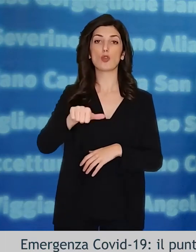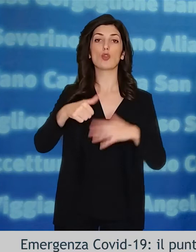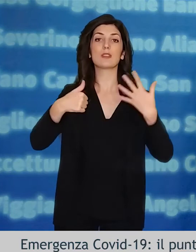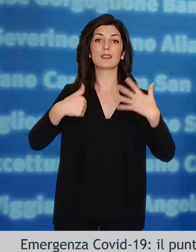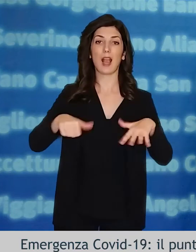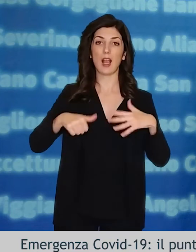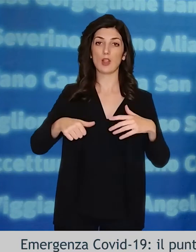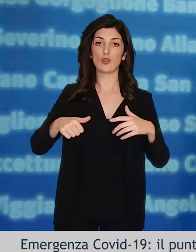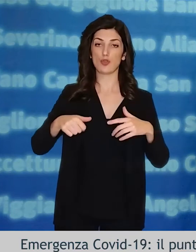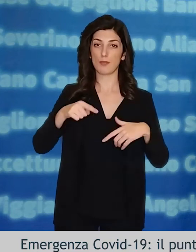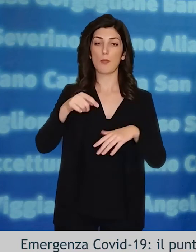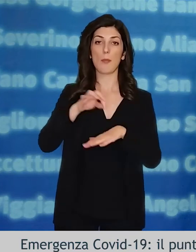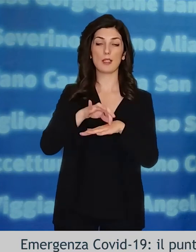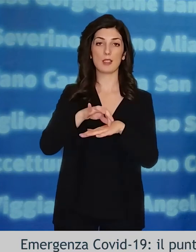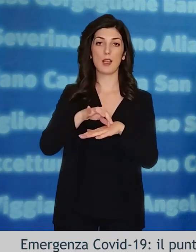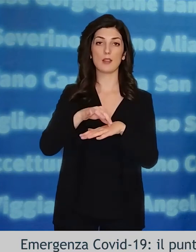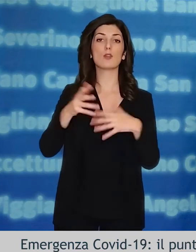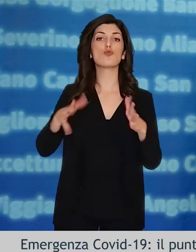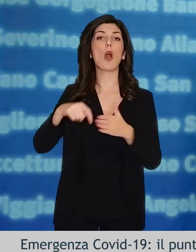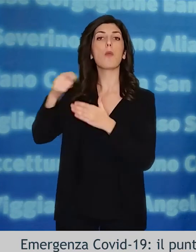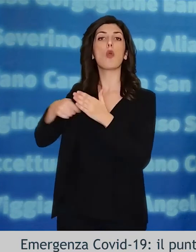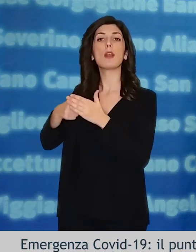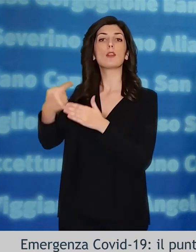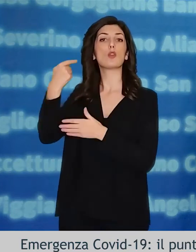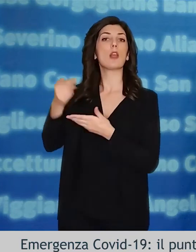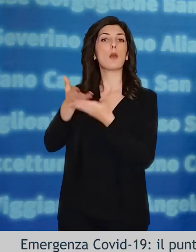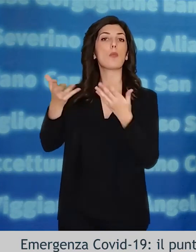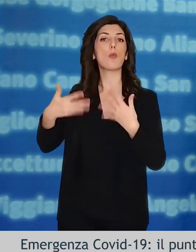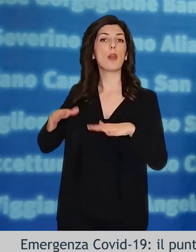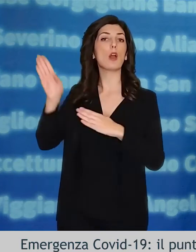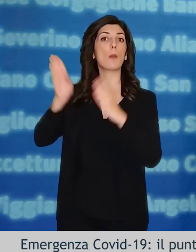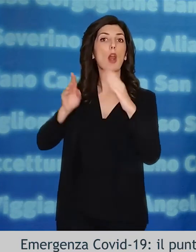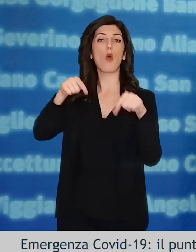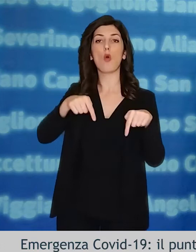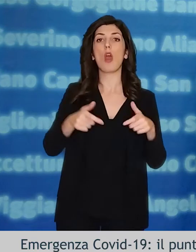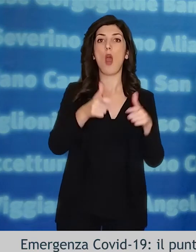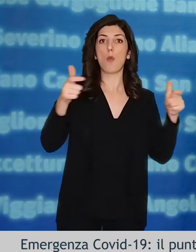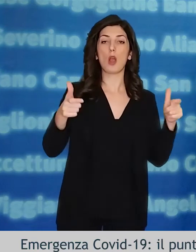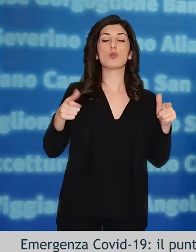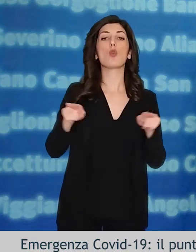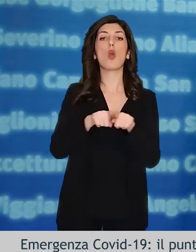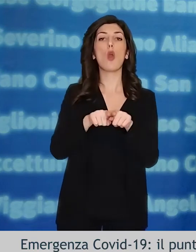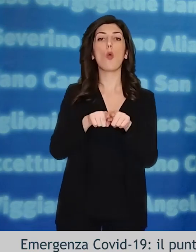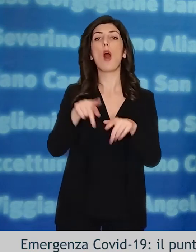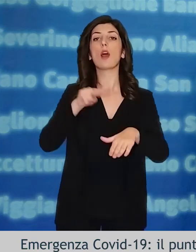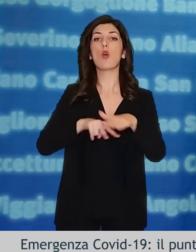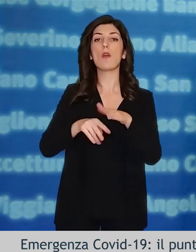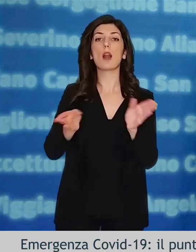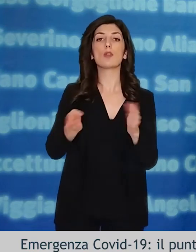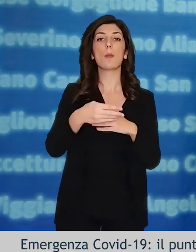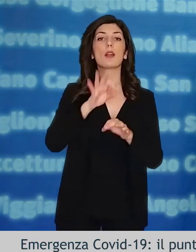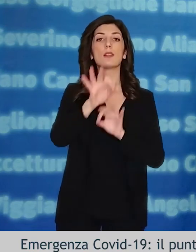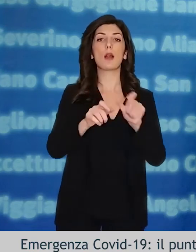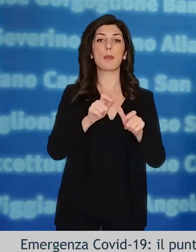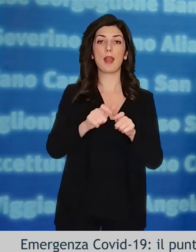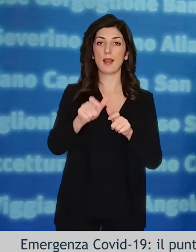regione è di 116 pazienti, in aumento rispetto al precedente bollettino, così come il numero dei ricoverati